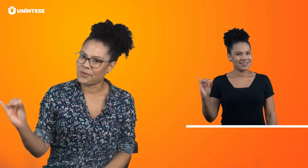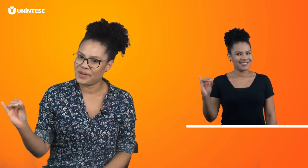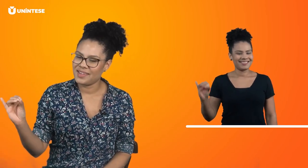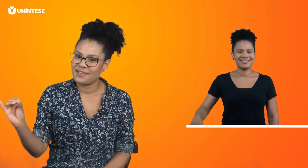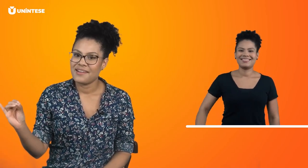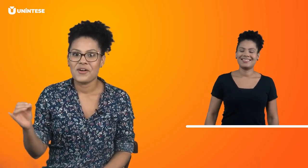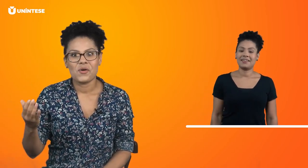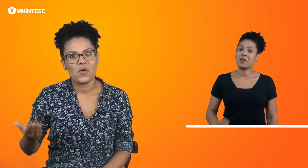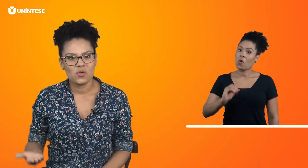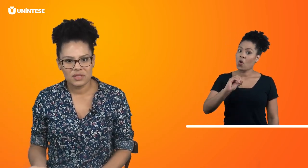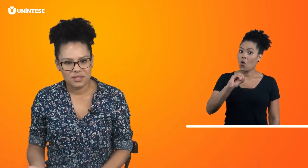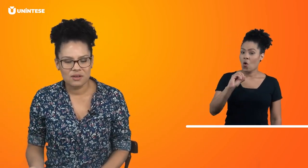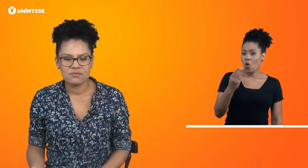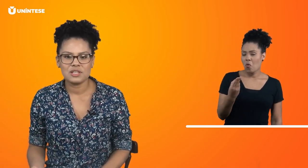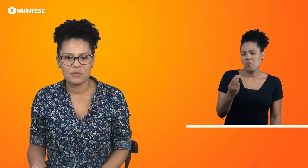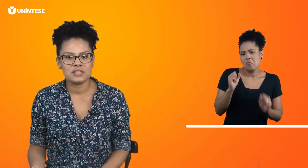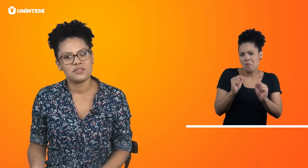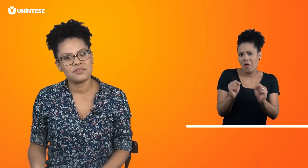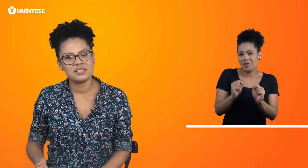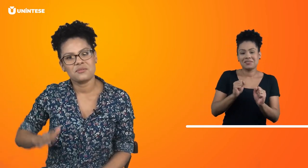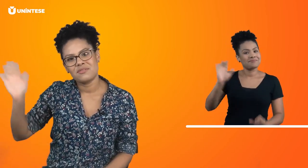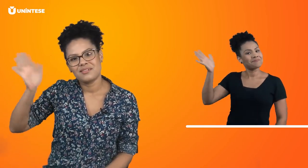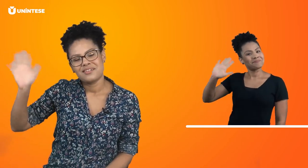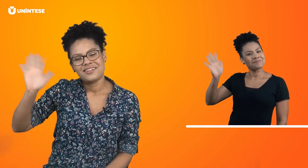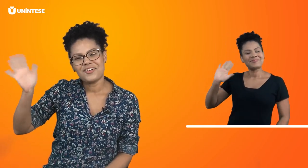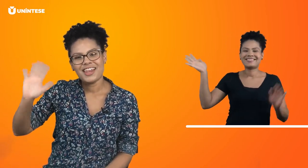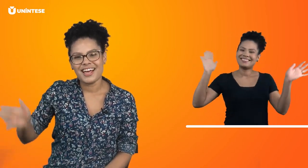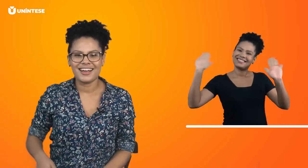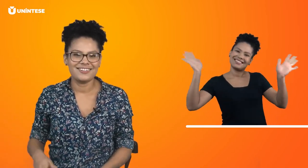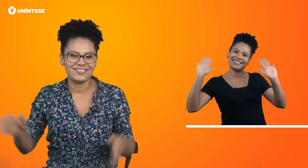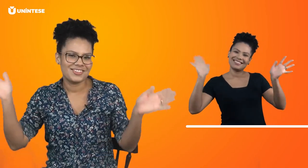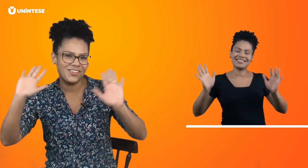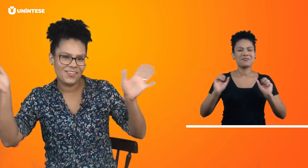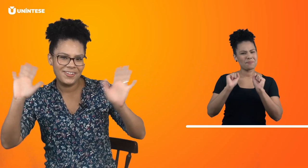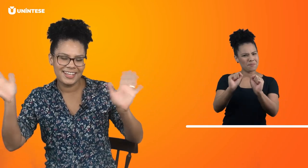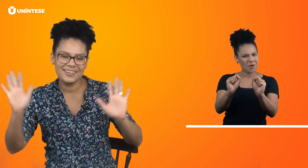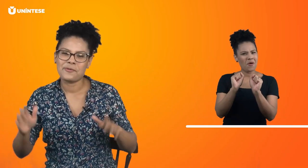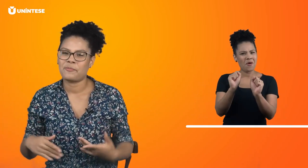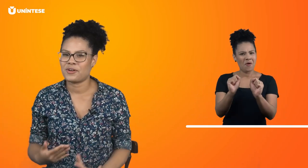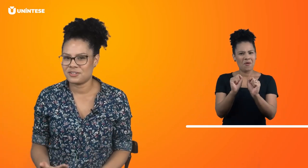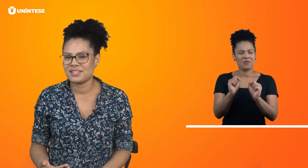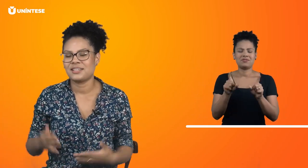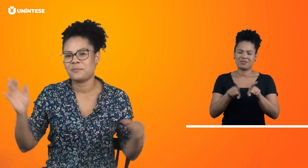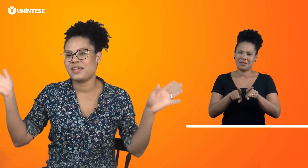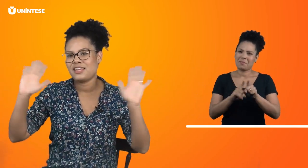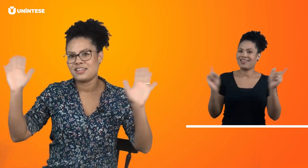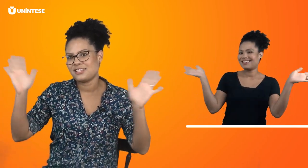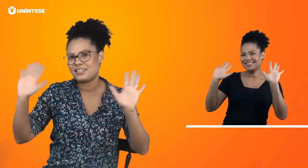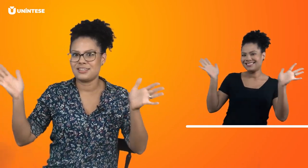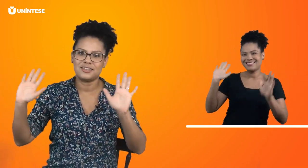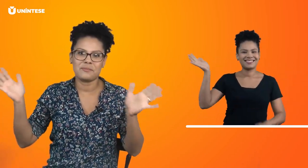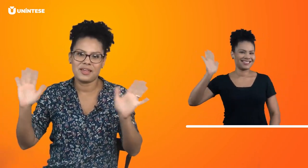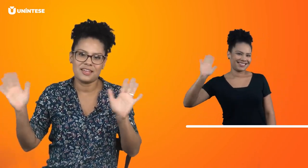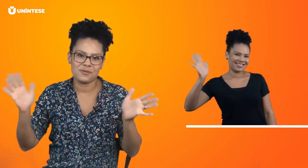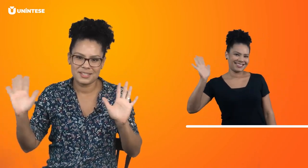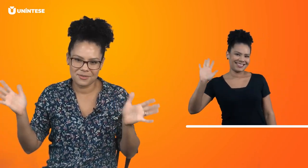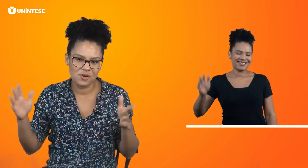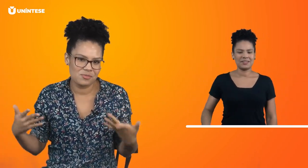oi. Ou então você pode só fazer o olá, oi. Pode usar também esse aqui, que também é conhecido como